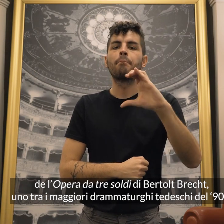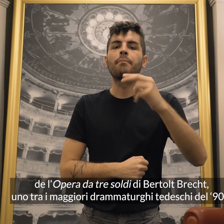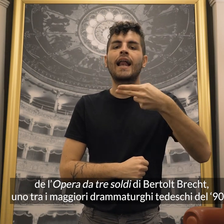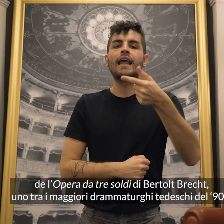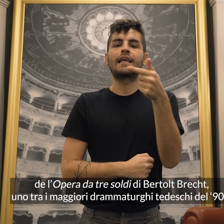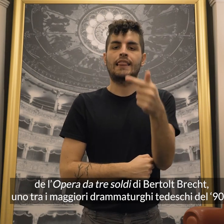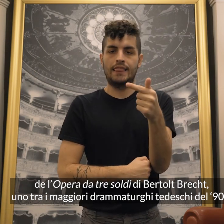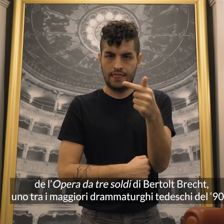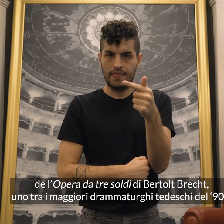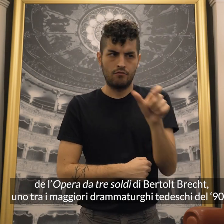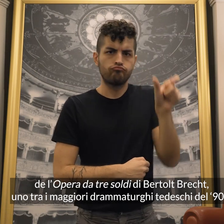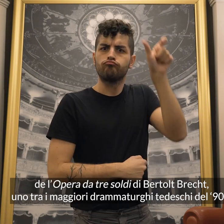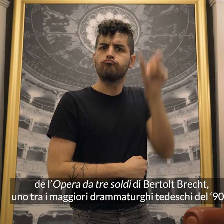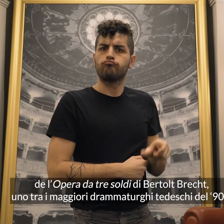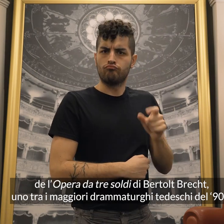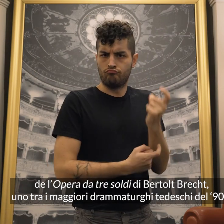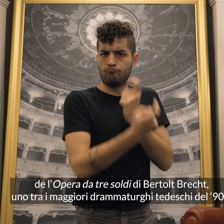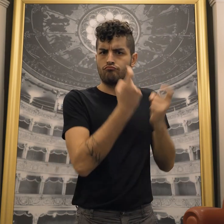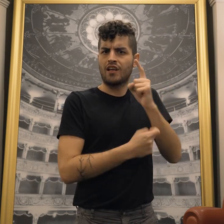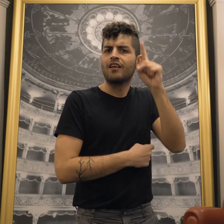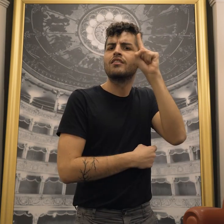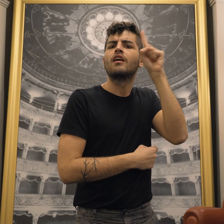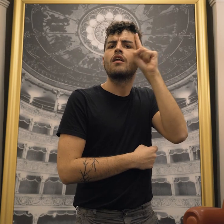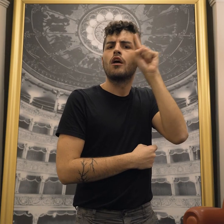maggiori drammaturghi tedeschi del Novecento.